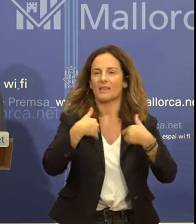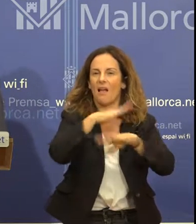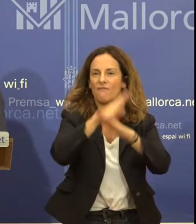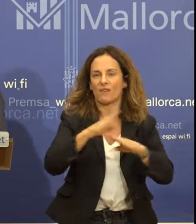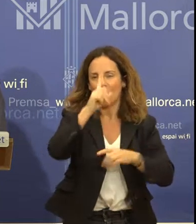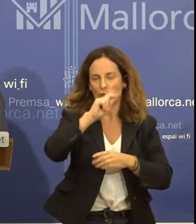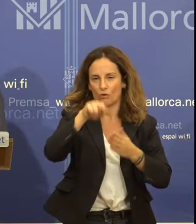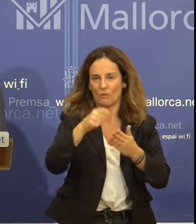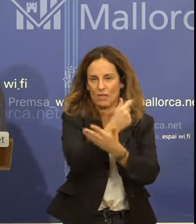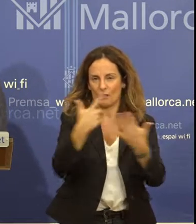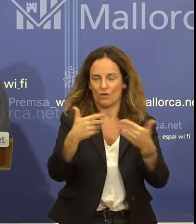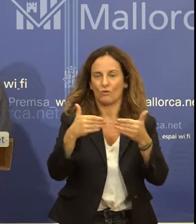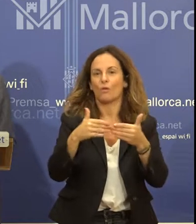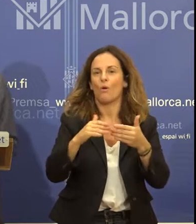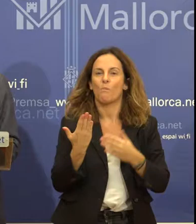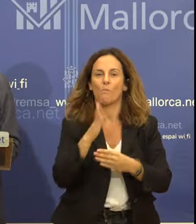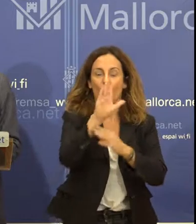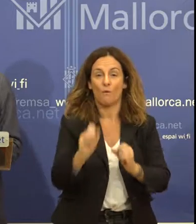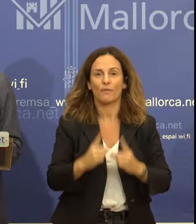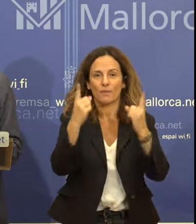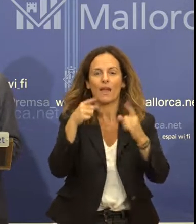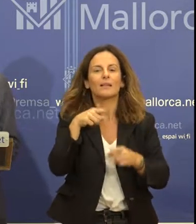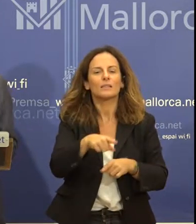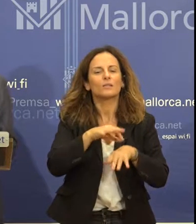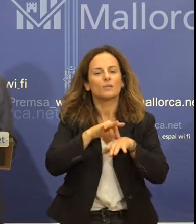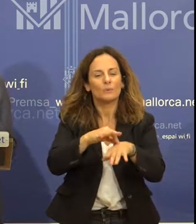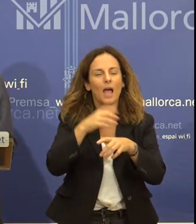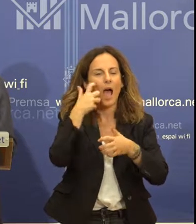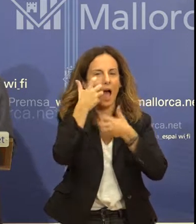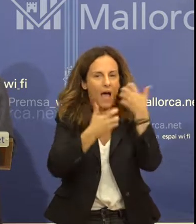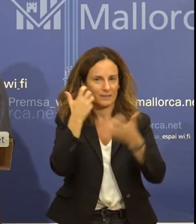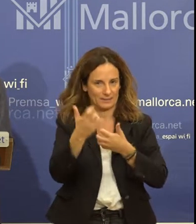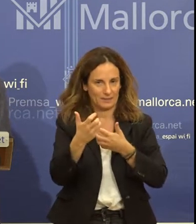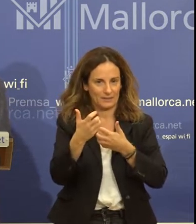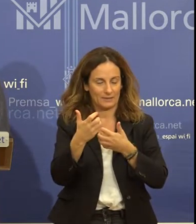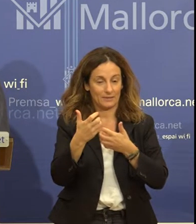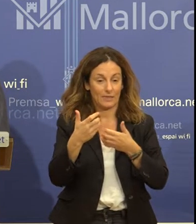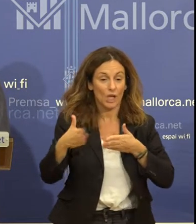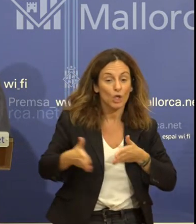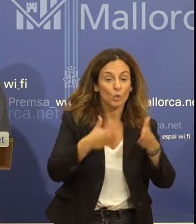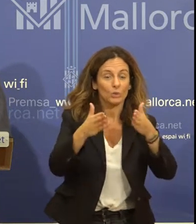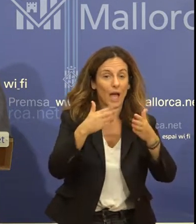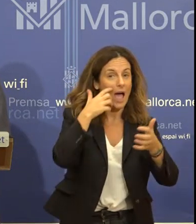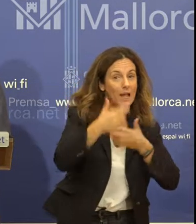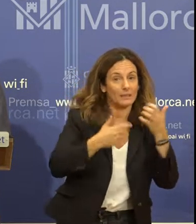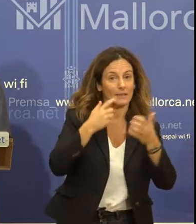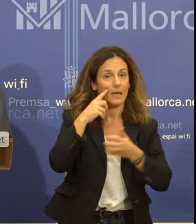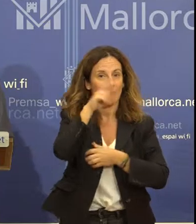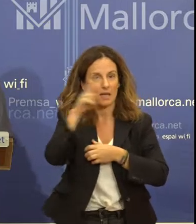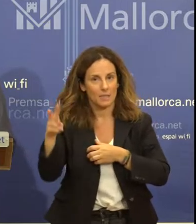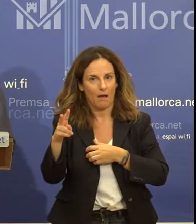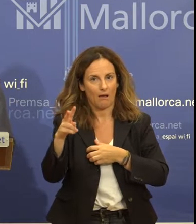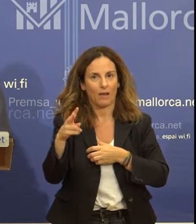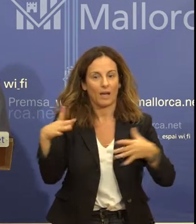conductor és l'art i el seu creadors. Aquesta ruta que uneix art i paisatge oferirà visites a